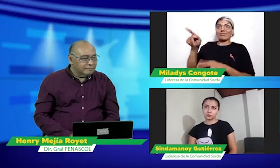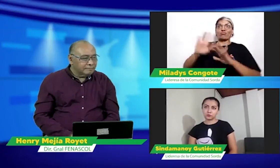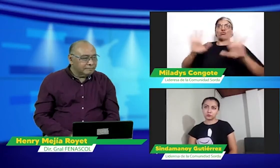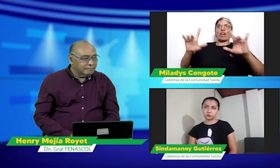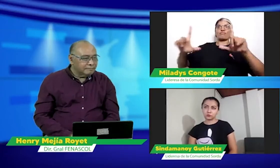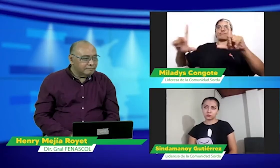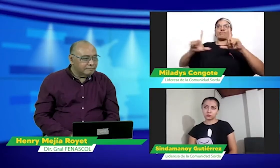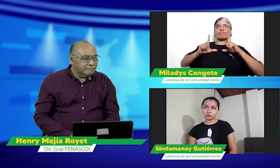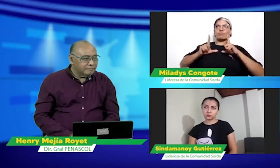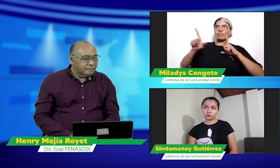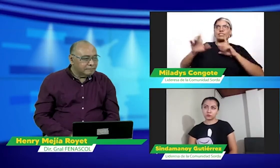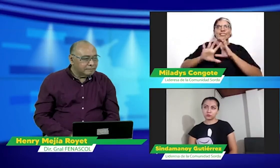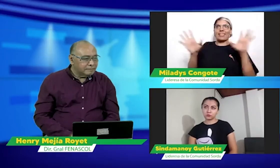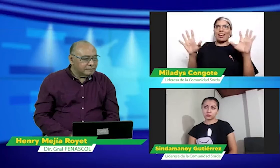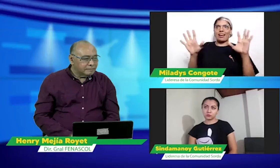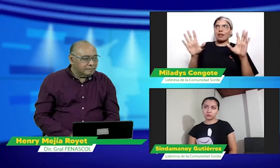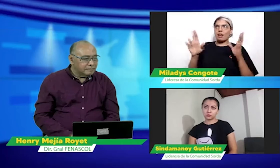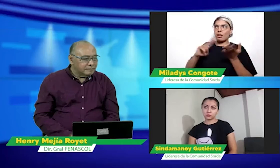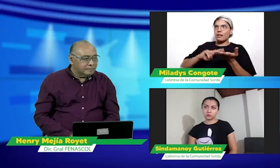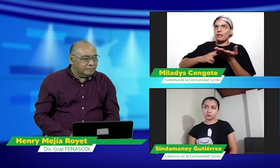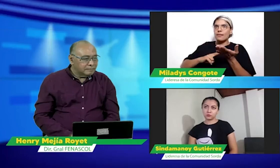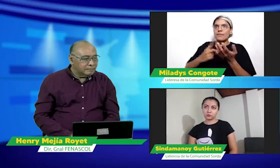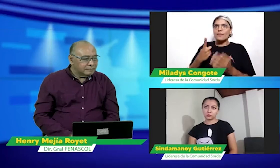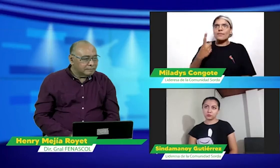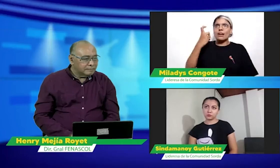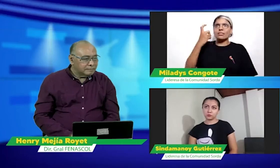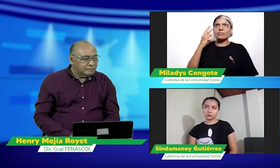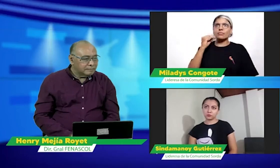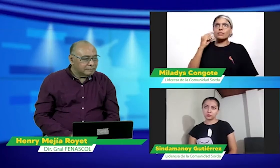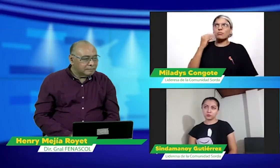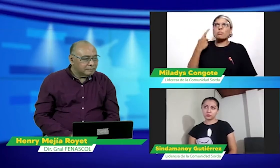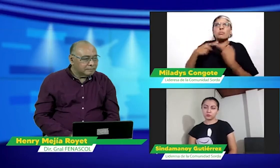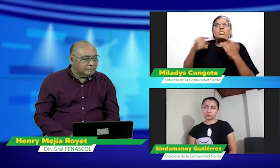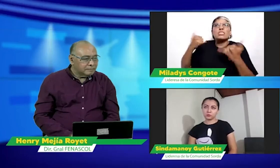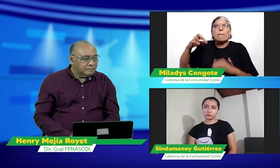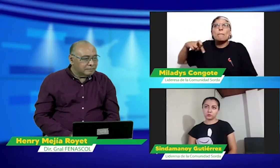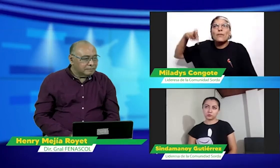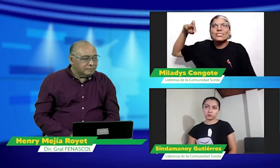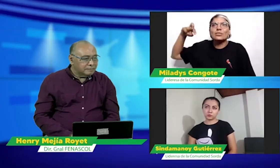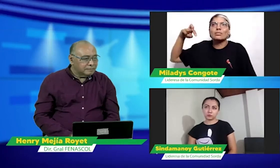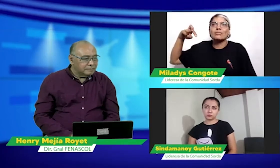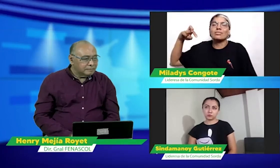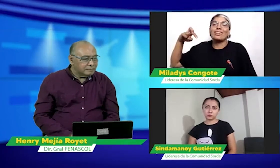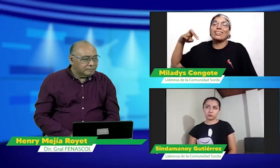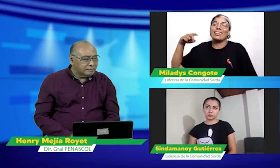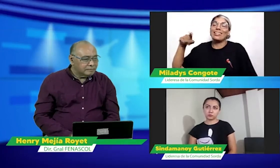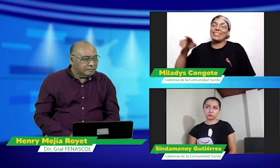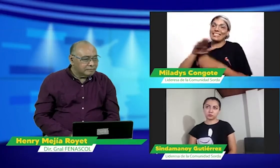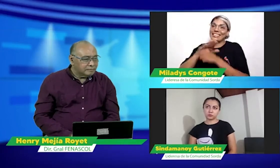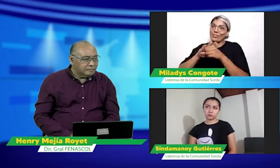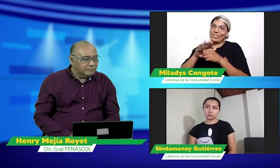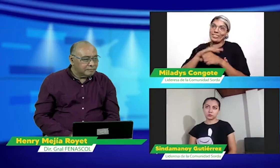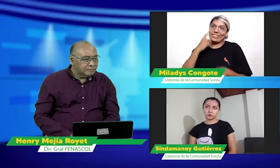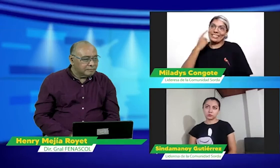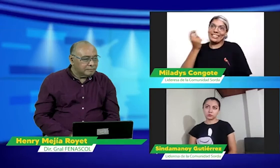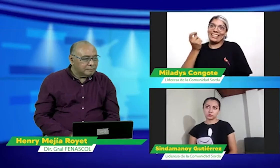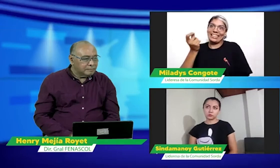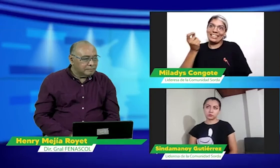que hay allí vemos estudiantes que se gradúan que son profesionales